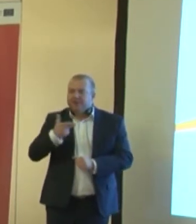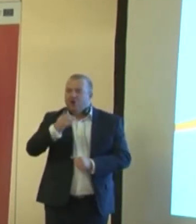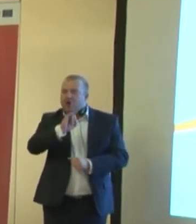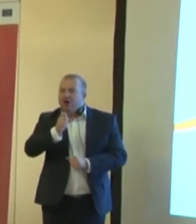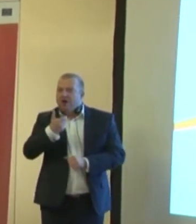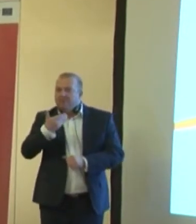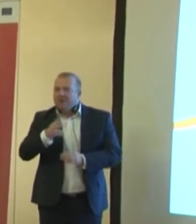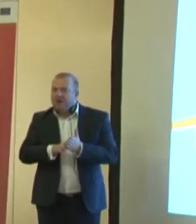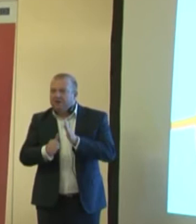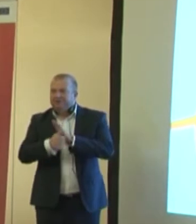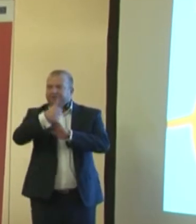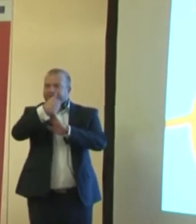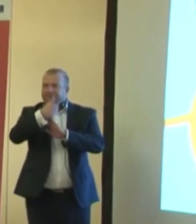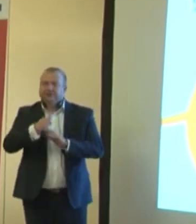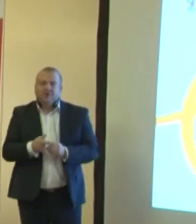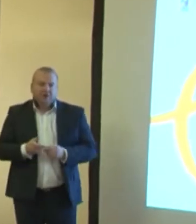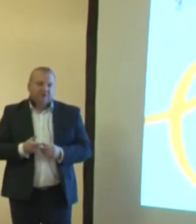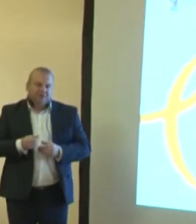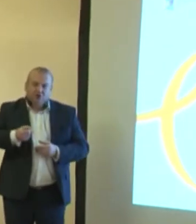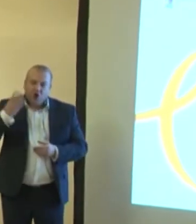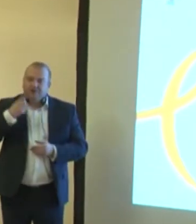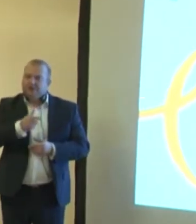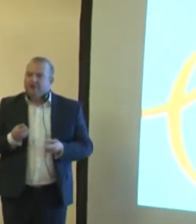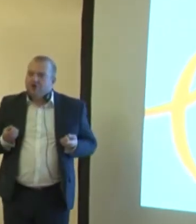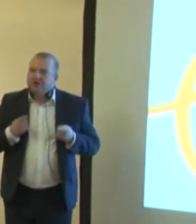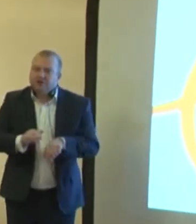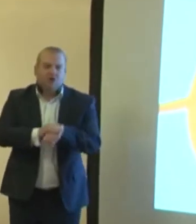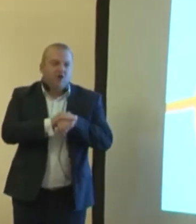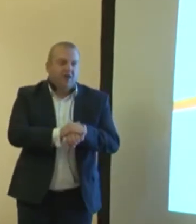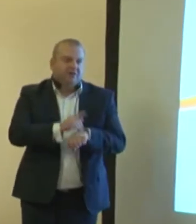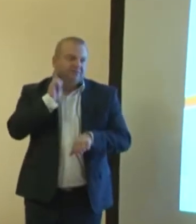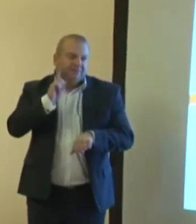Drodzy organizatorzy, kożanki i koledzy.